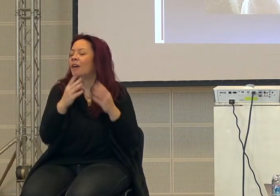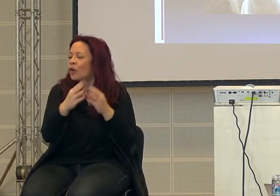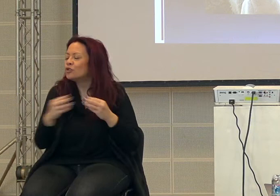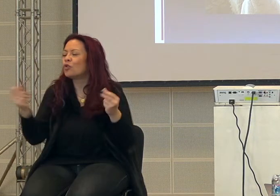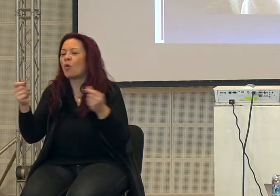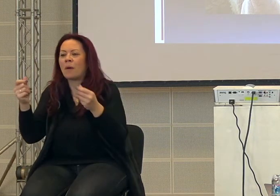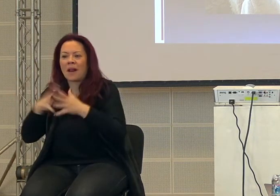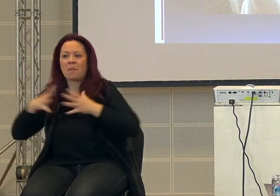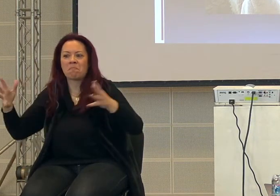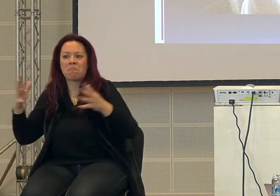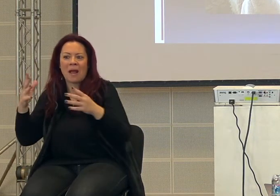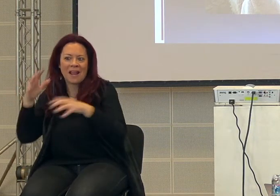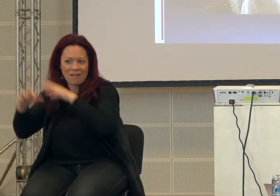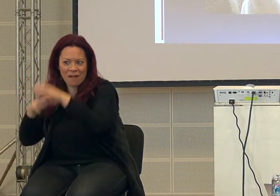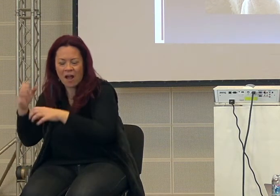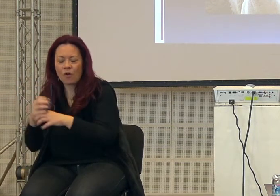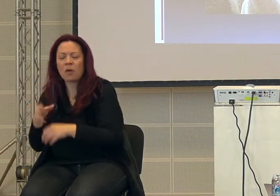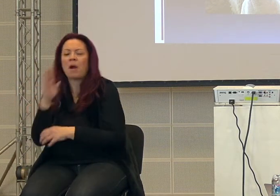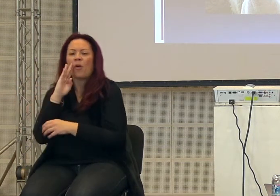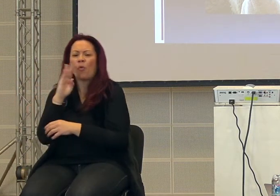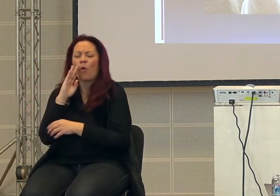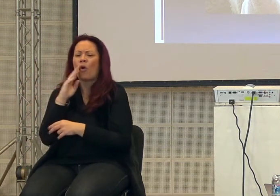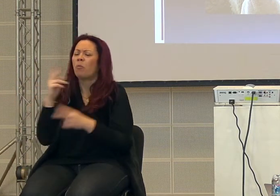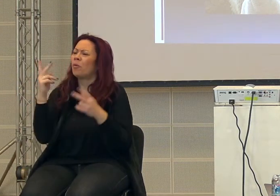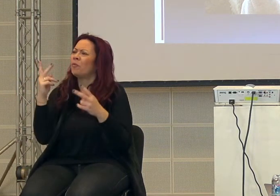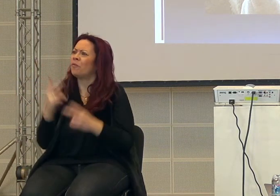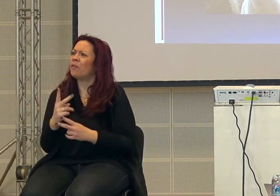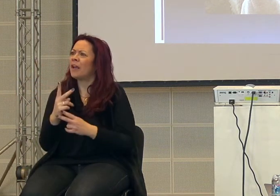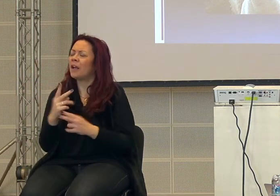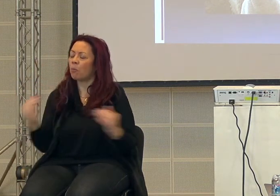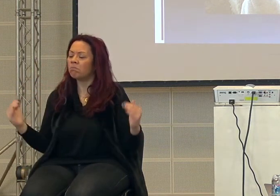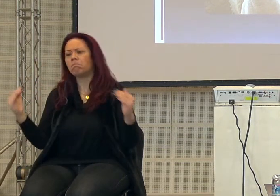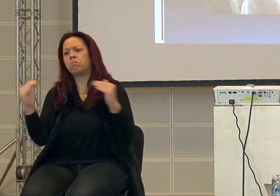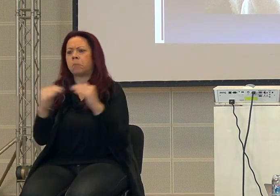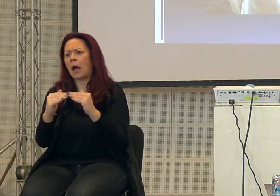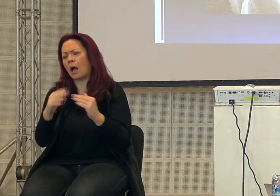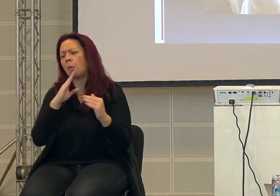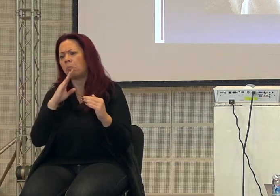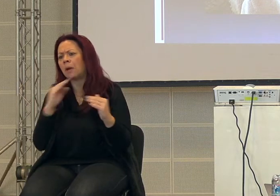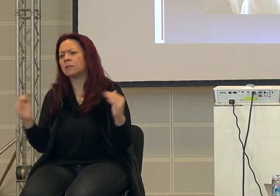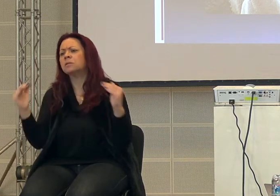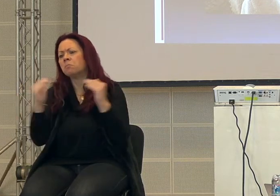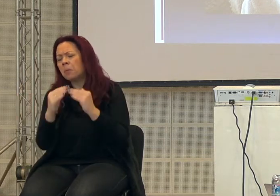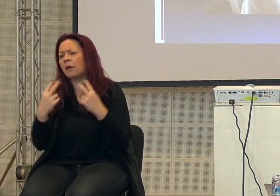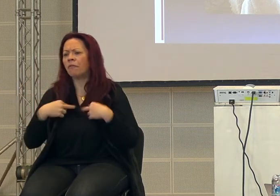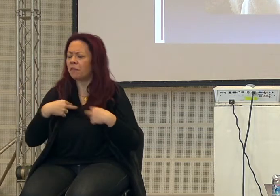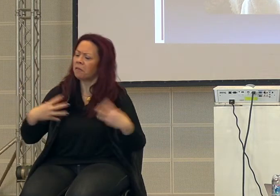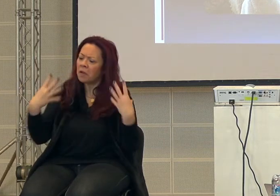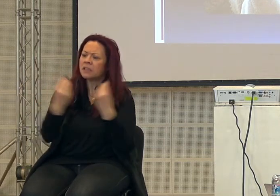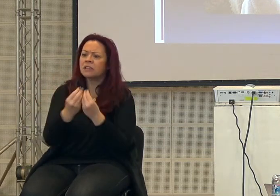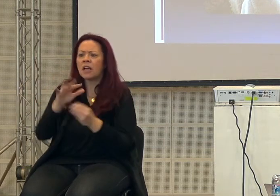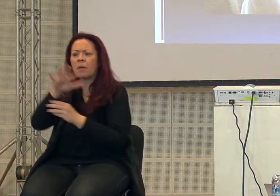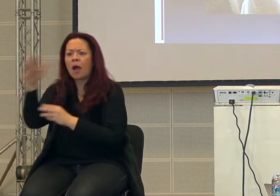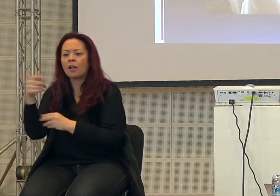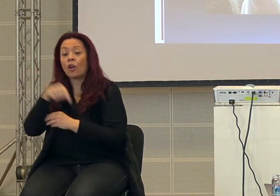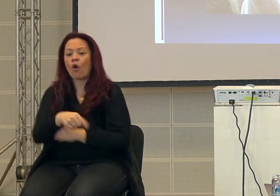la megafauna, ma comunque l'uomo era alla pari, viveva insieme agli altri.